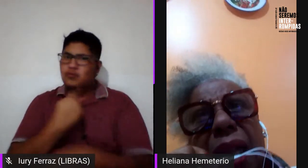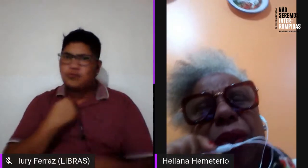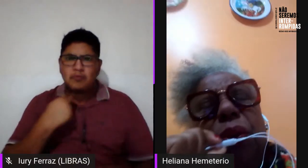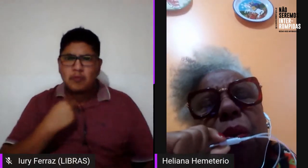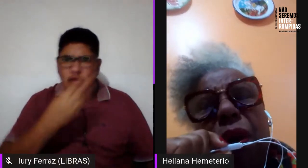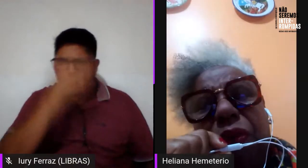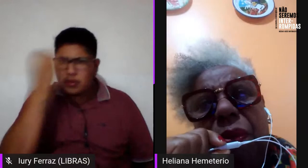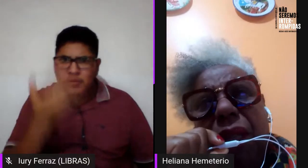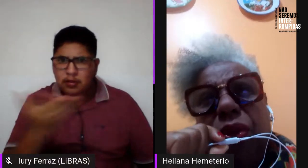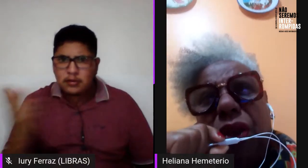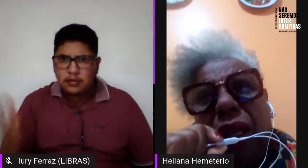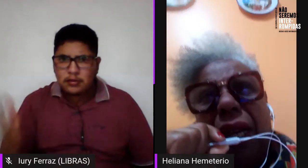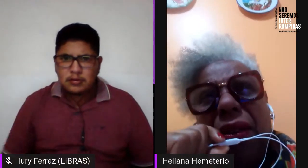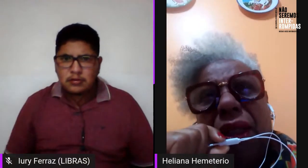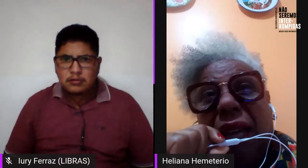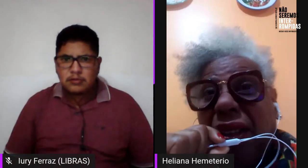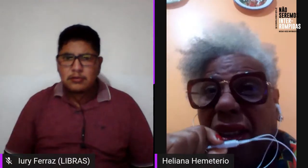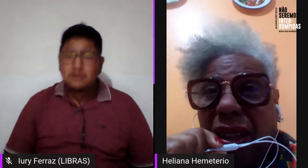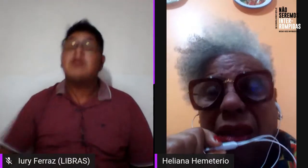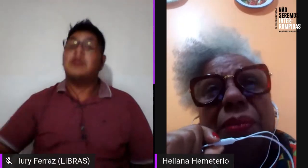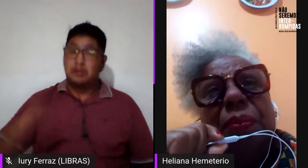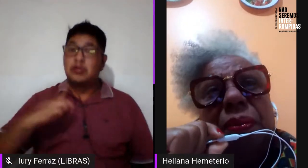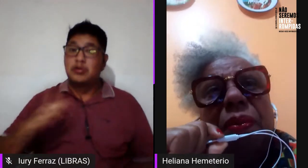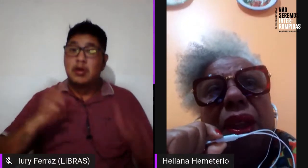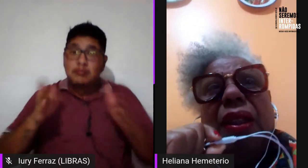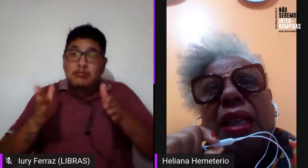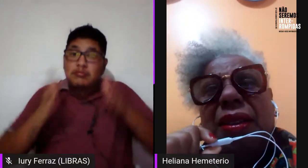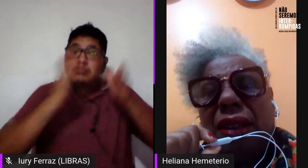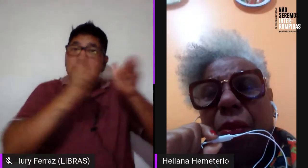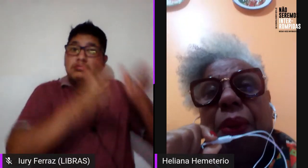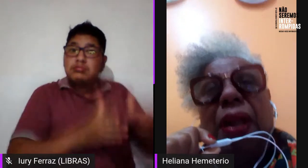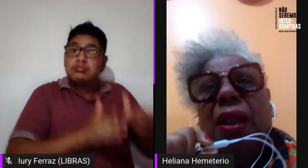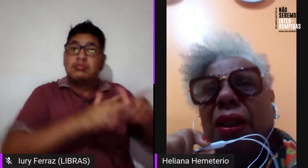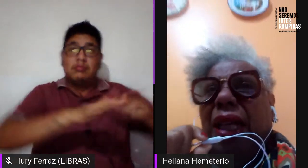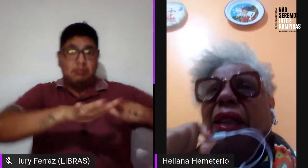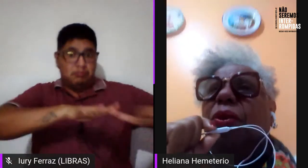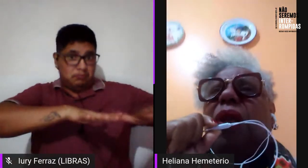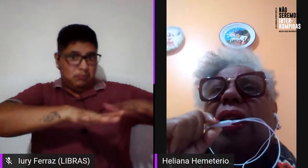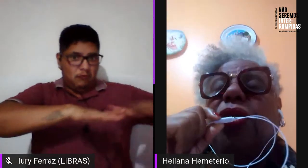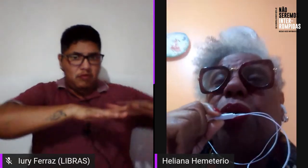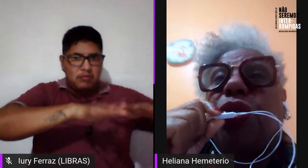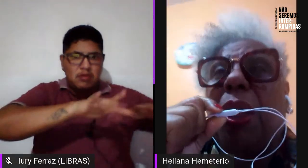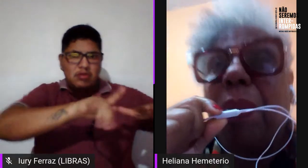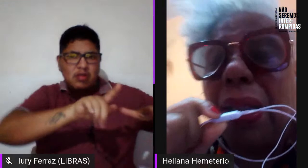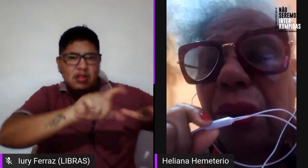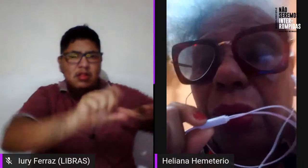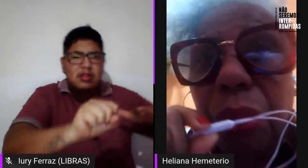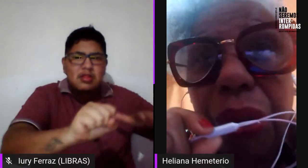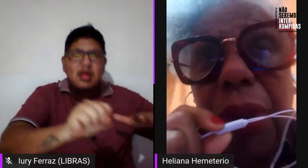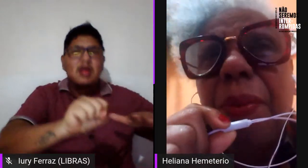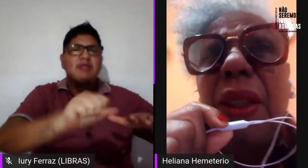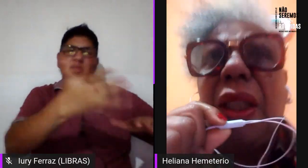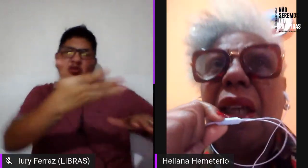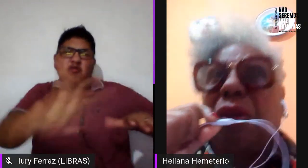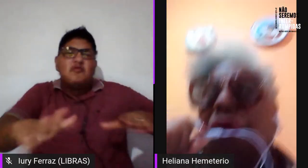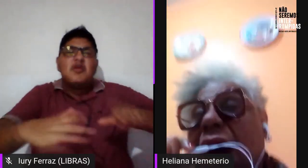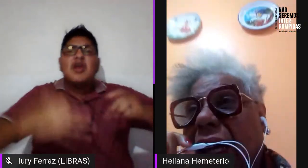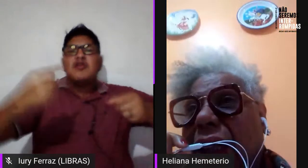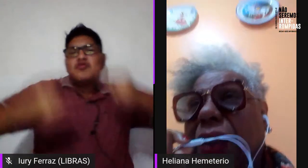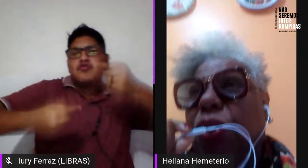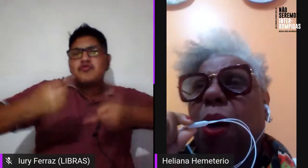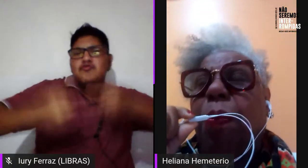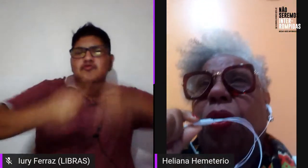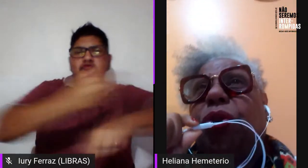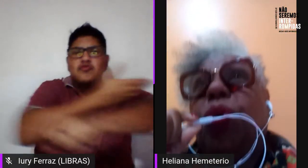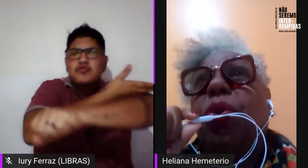temos, de um lado, o movimento de lésbicas racistas, que está sempre, que nunca quer discutir a branquitude e